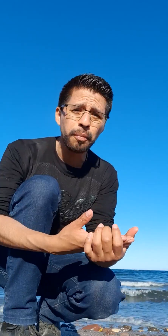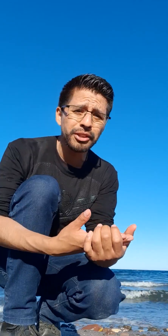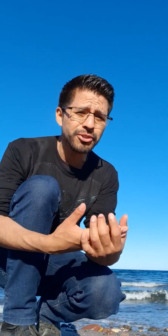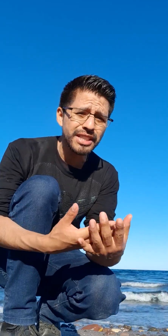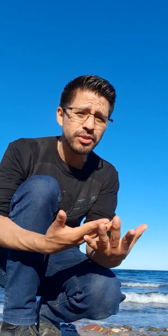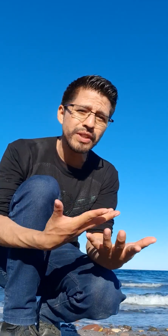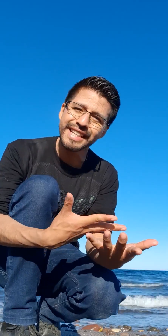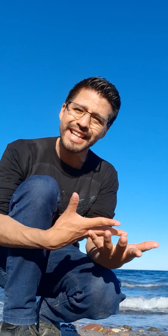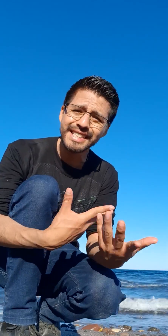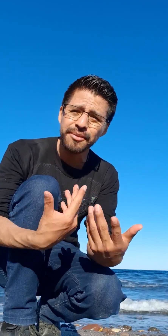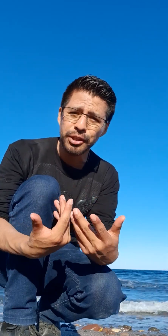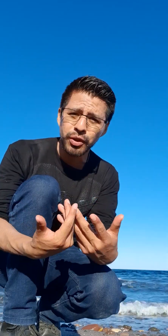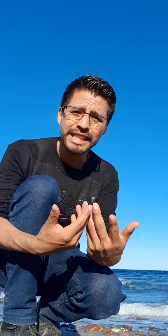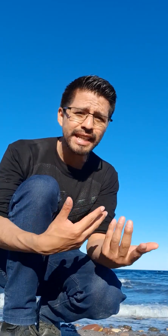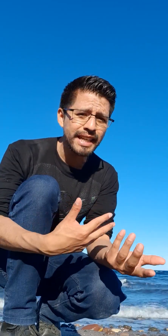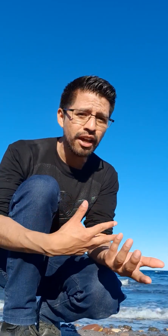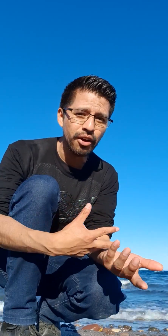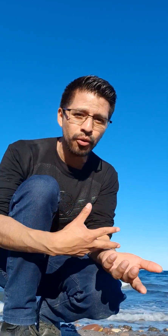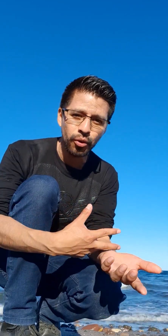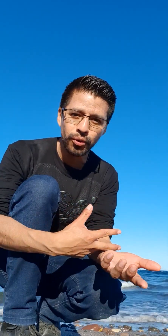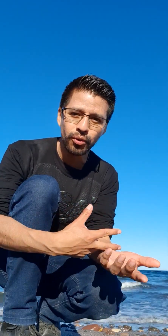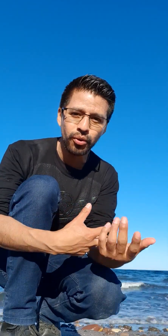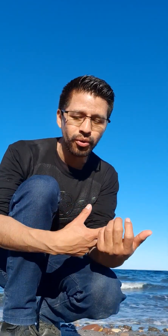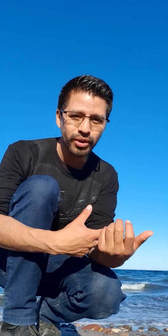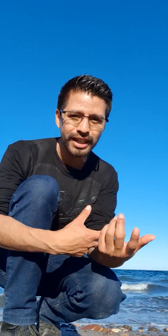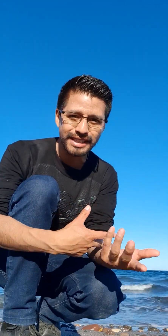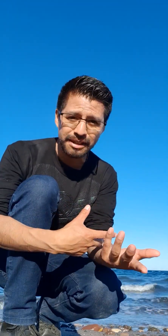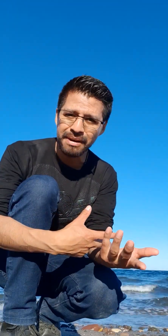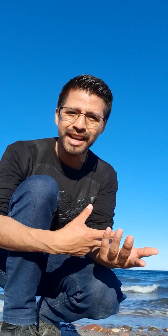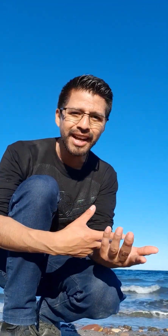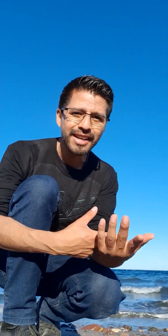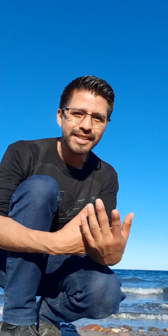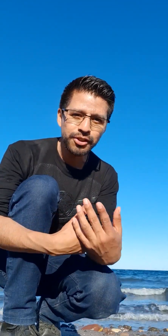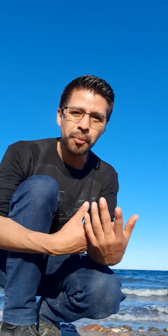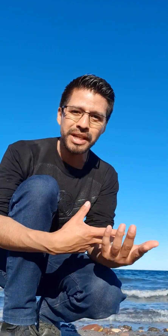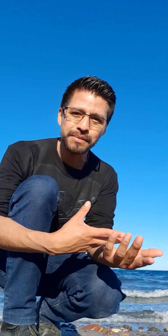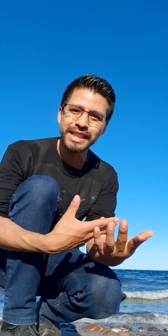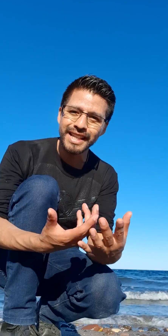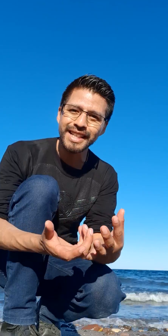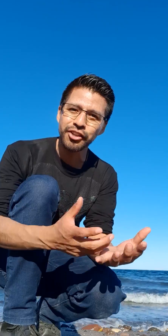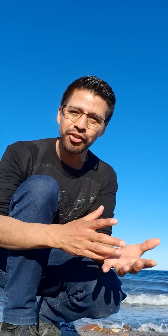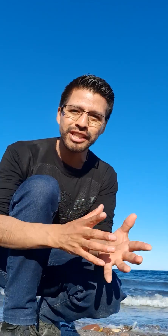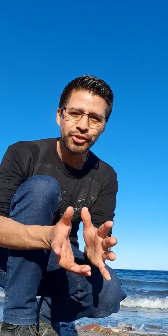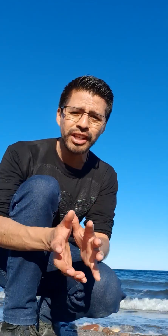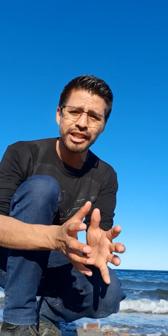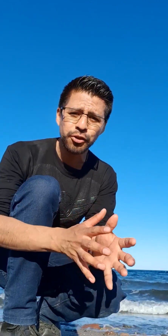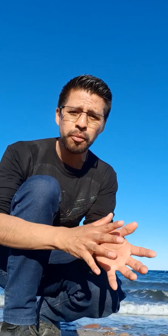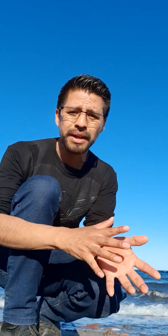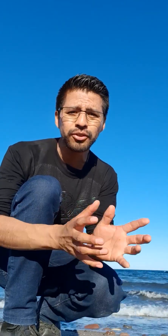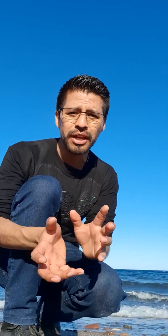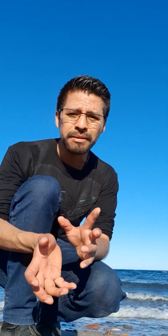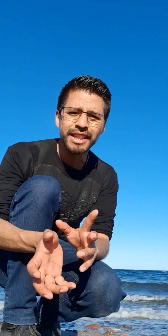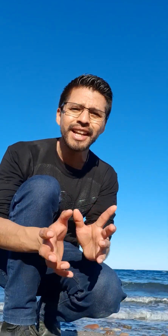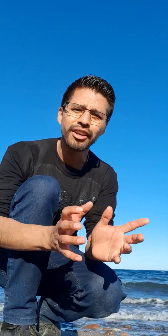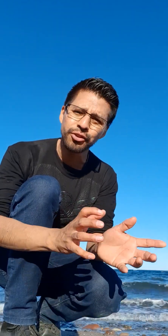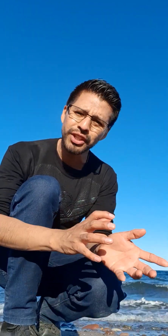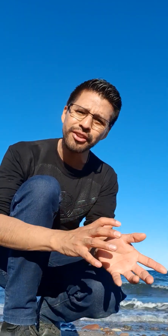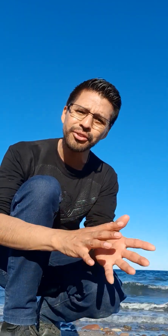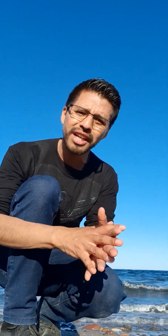ocupa. Entonces no es de que esté bien una seña o que esté mal, sino más bien hay regiones donde las ocupan de una manera y otra de otra.